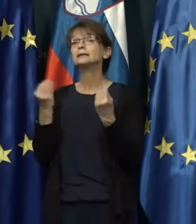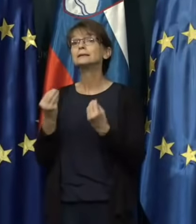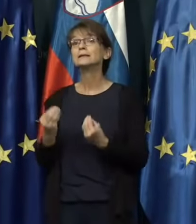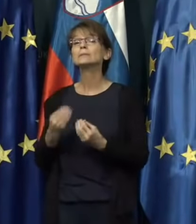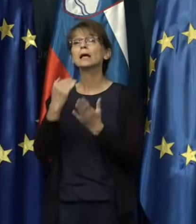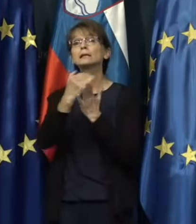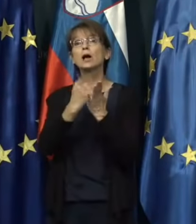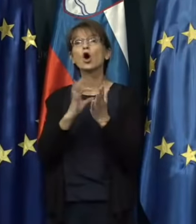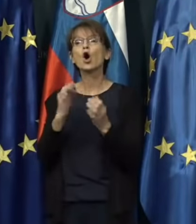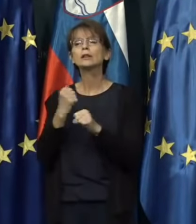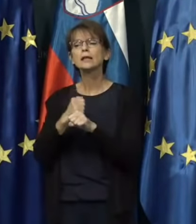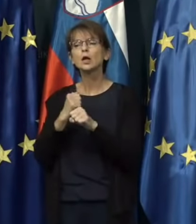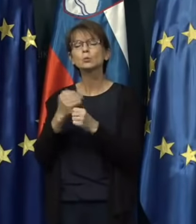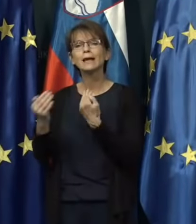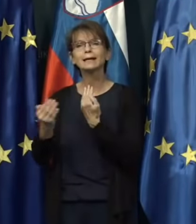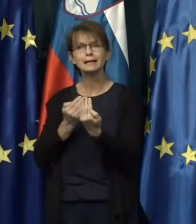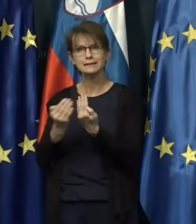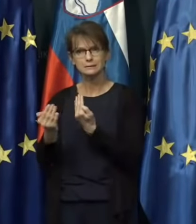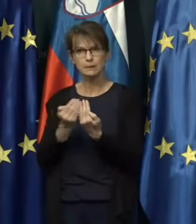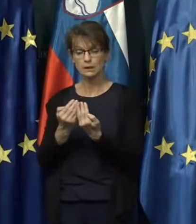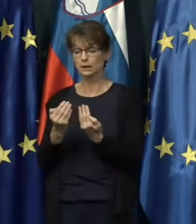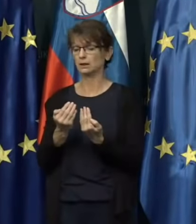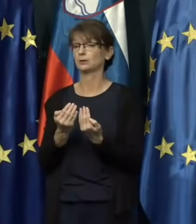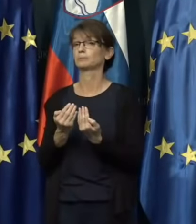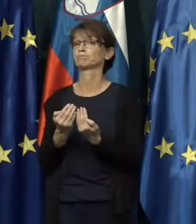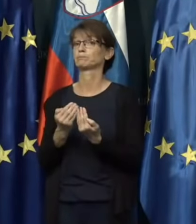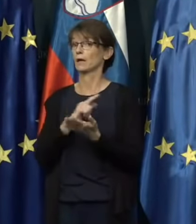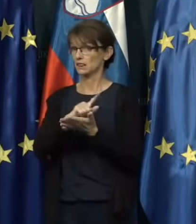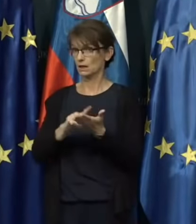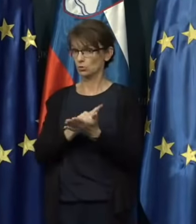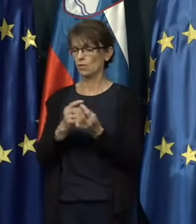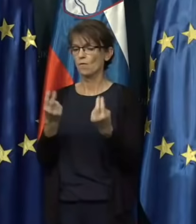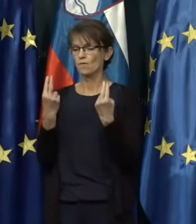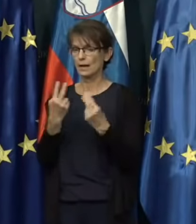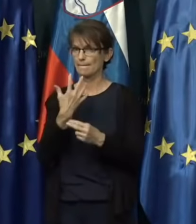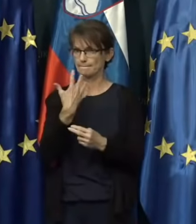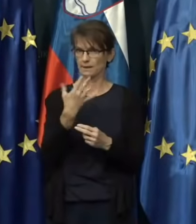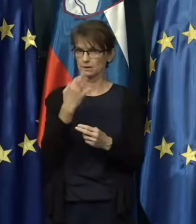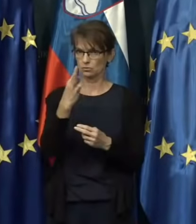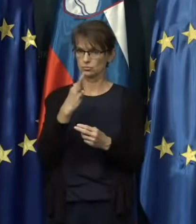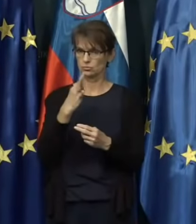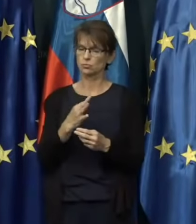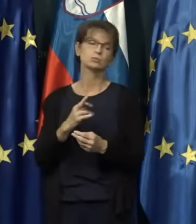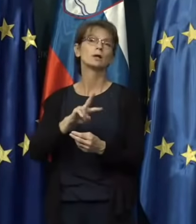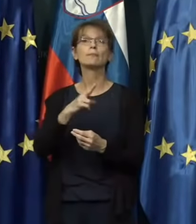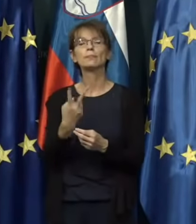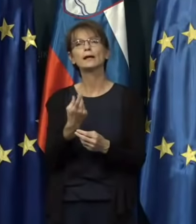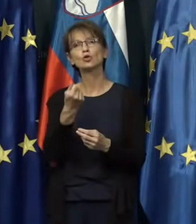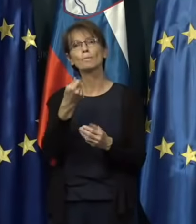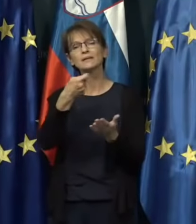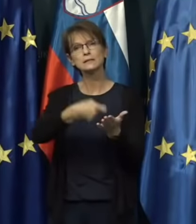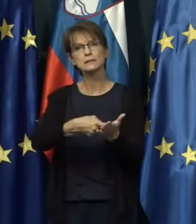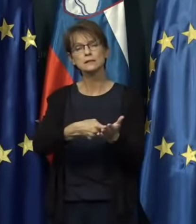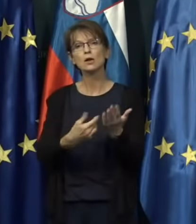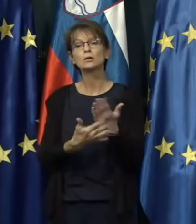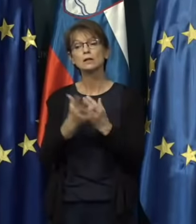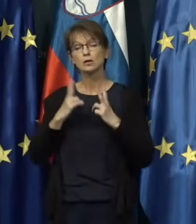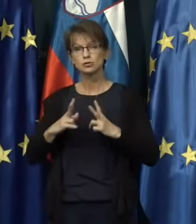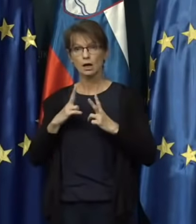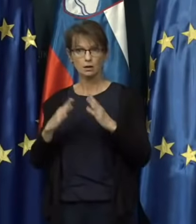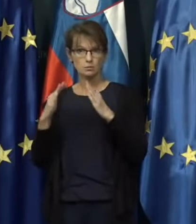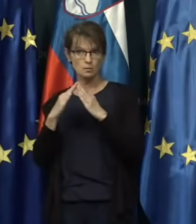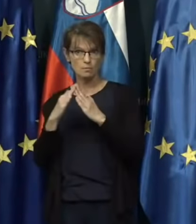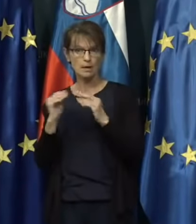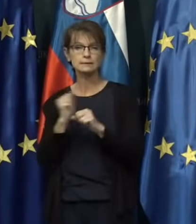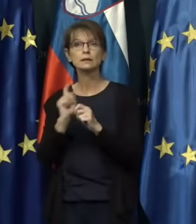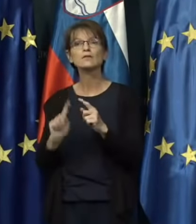zakona o delovnih razmerjih in trenutno velja 50 odstotno nadomestilo za čakanje doma zaradi višje